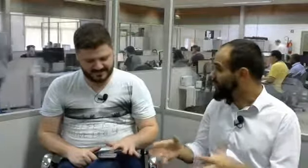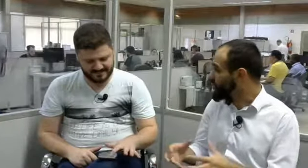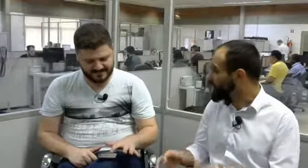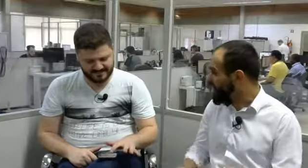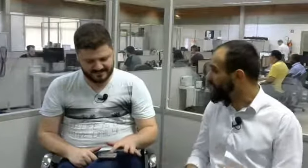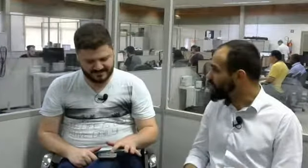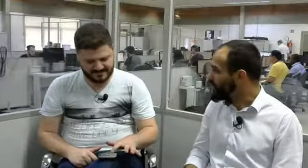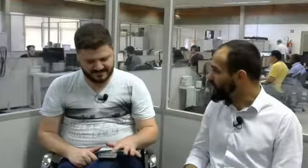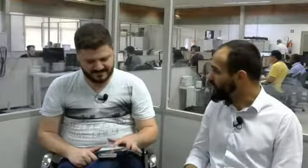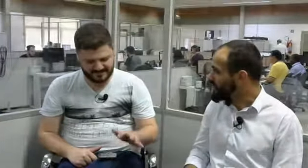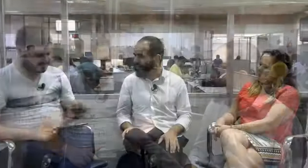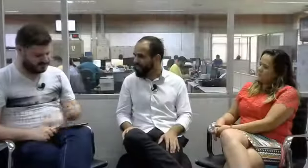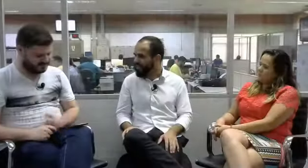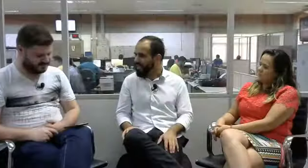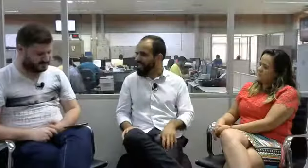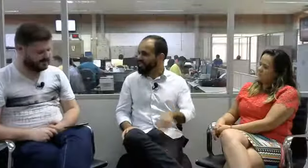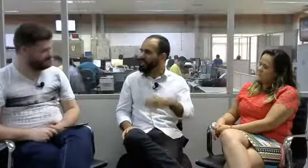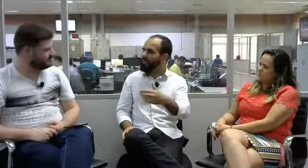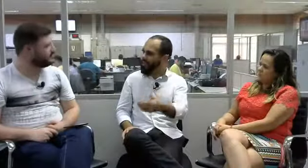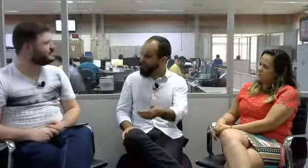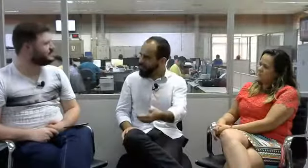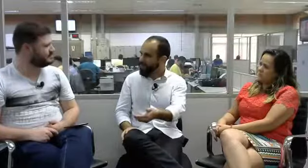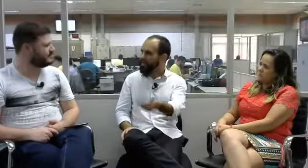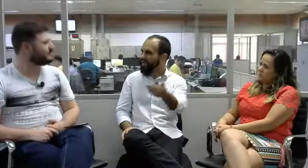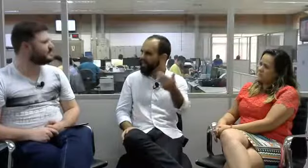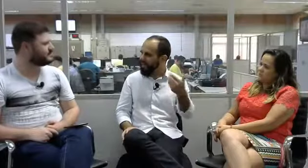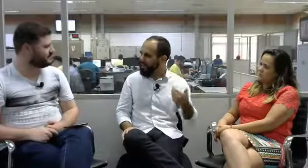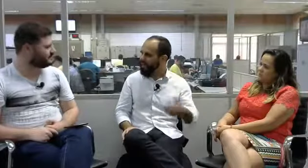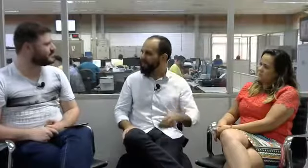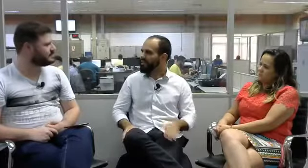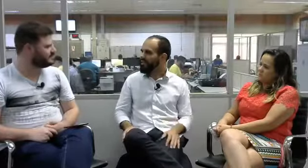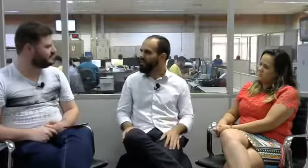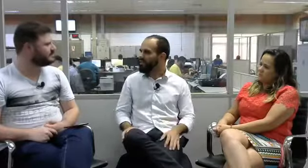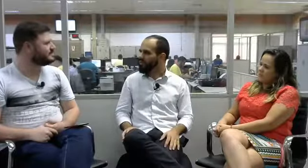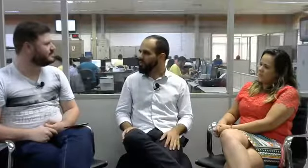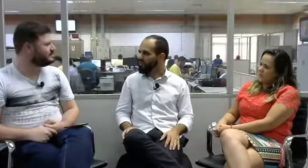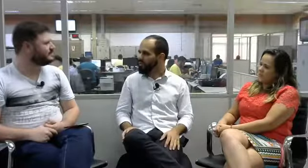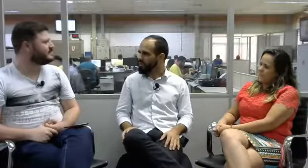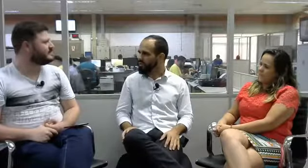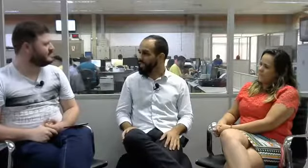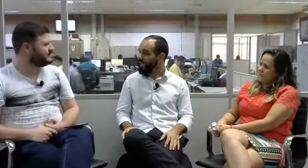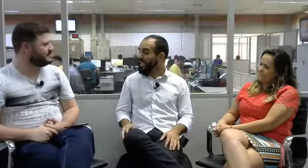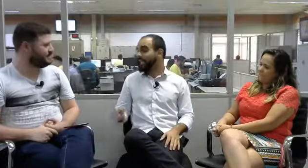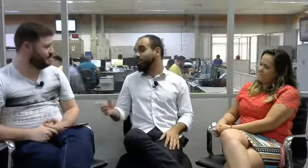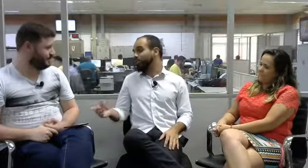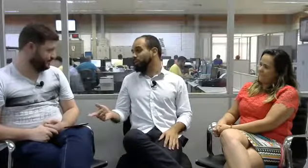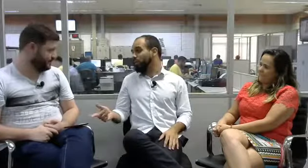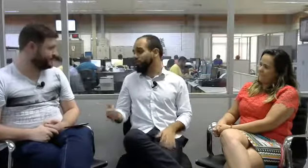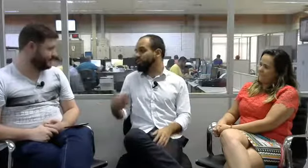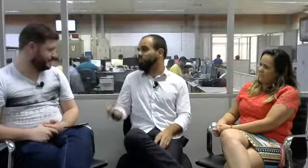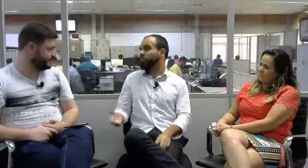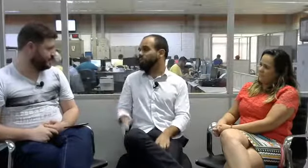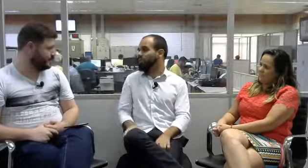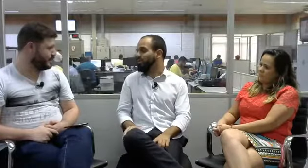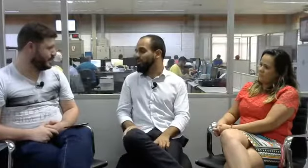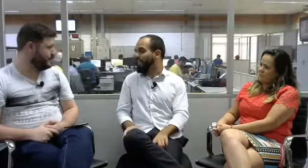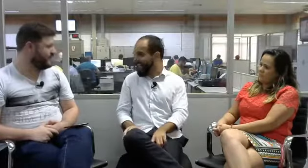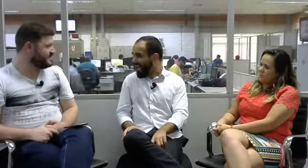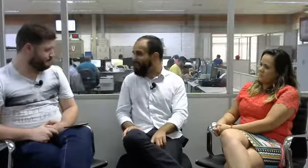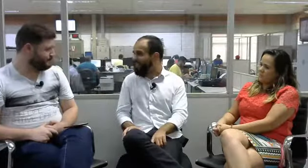contato com a língua de sinais, isso também me levou para essa questão com os surdos, né? Em 2002, quando isso se tornou legal, né? Se